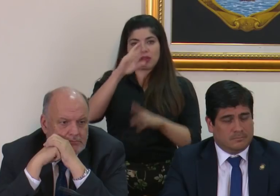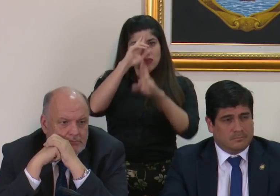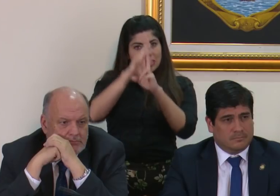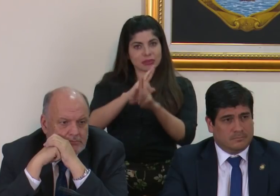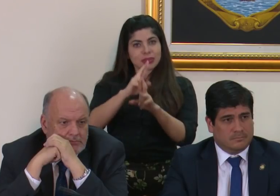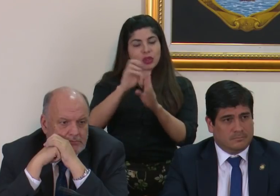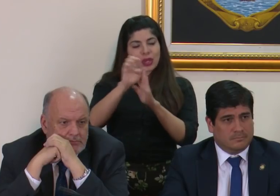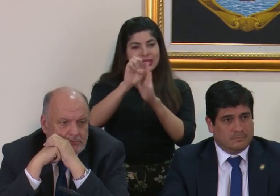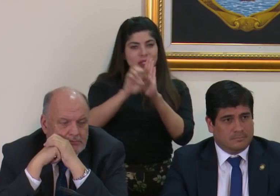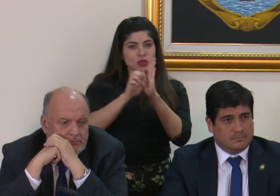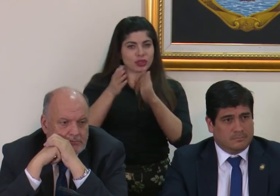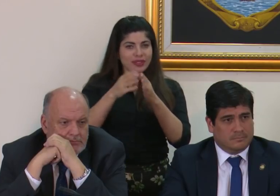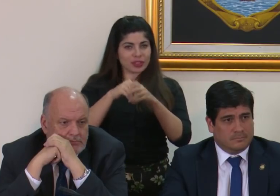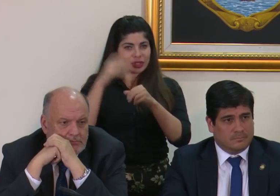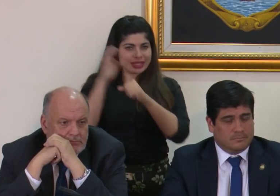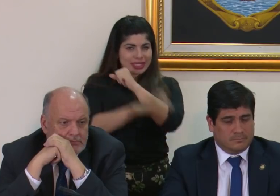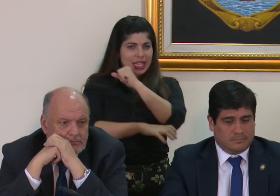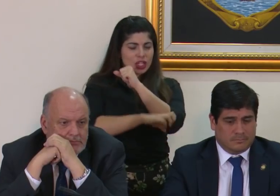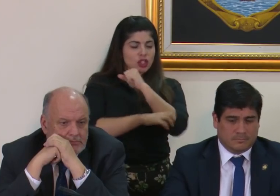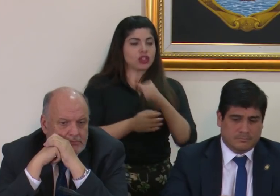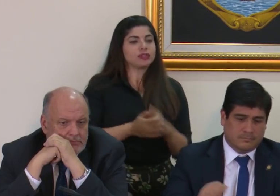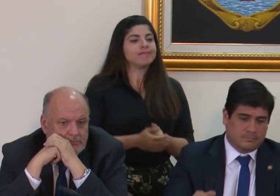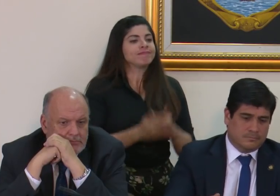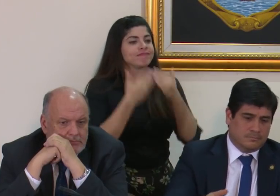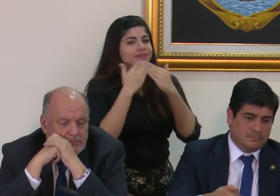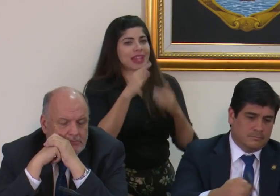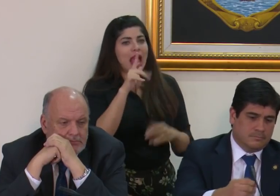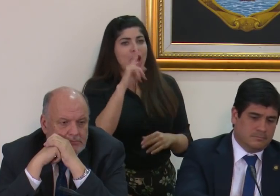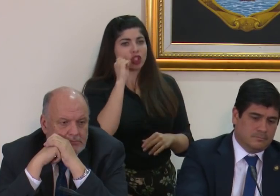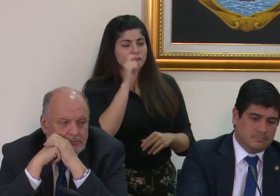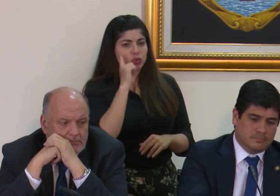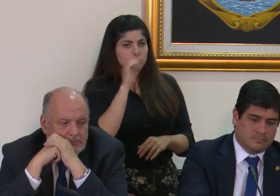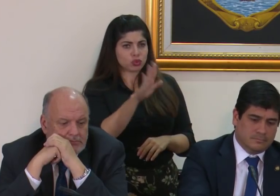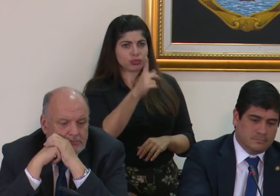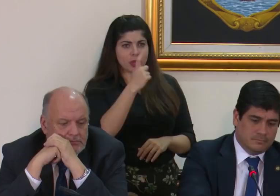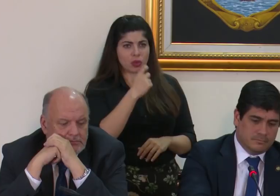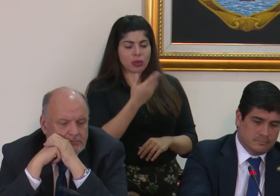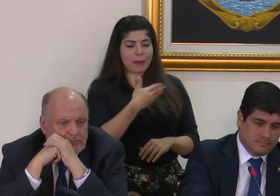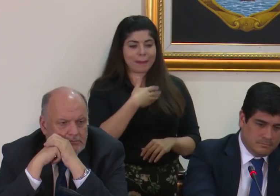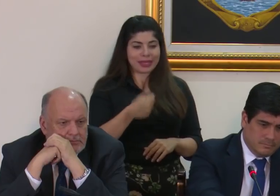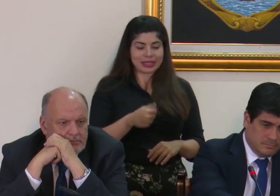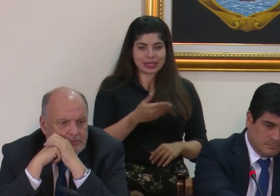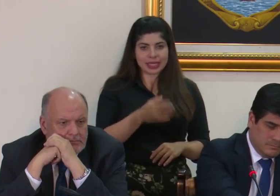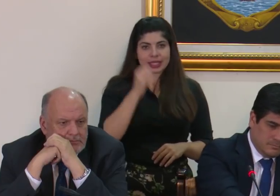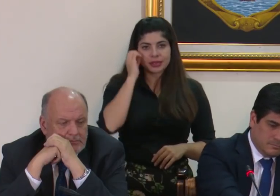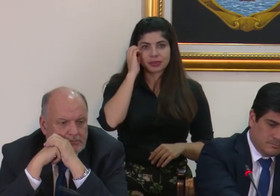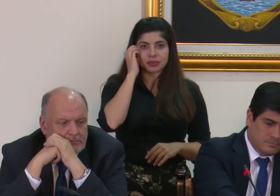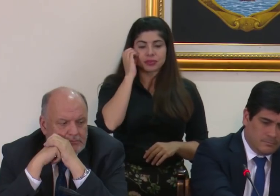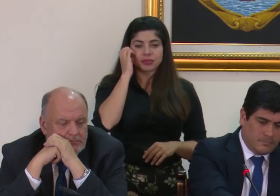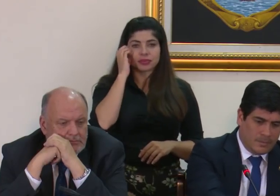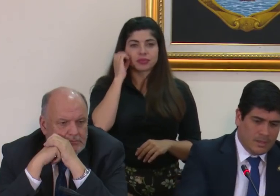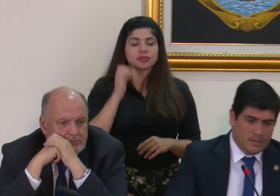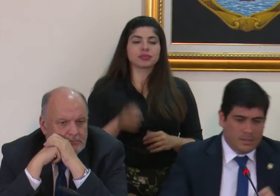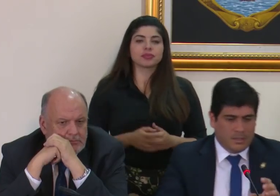estatuto de servicio exterior muchas gracias muchas gracias Carlos por sus consultas señor presidente y luego el señor canciller